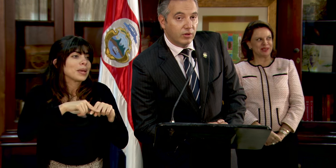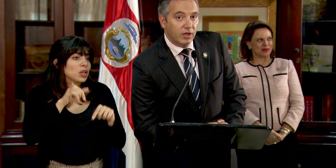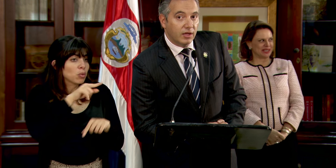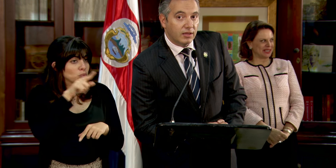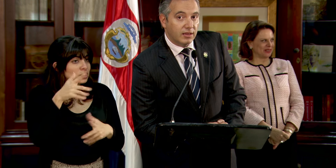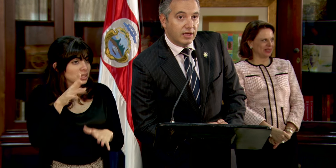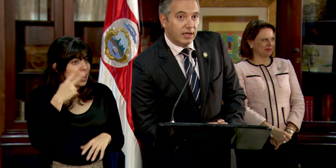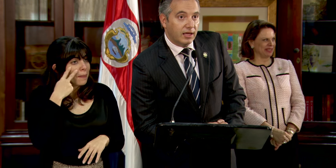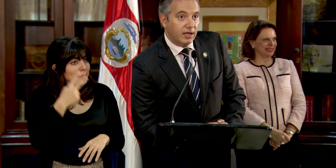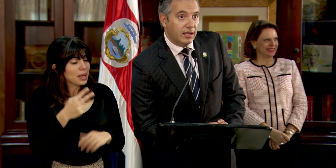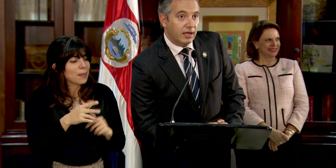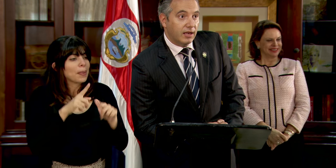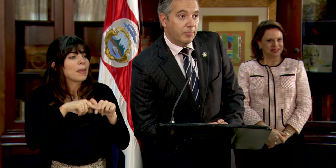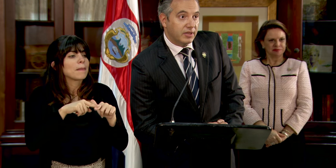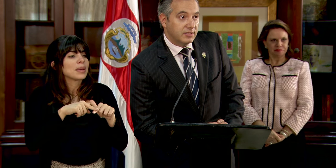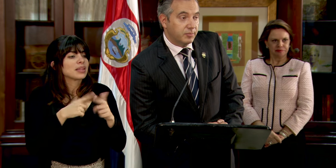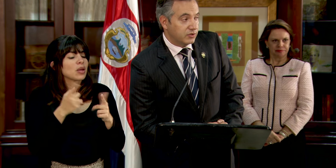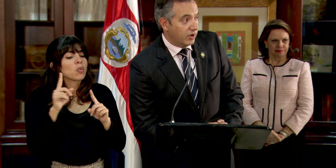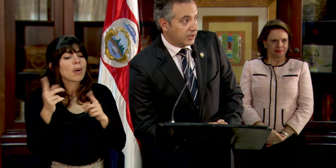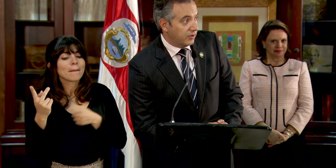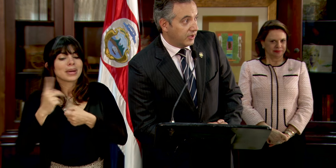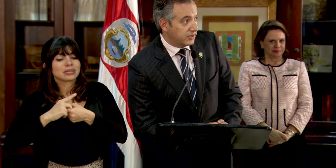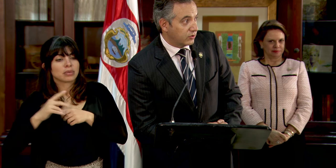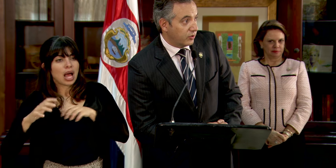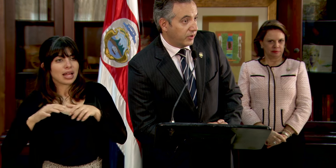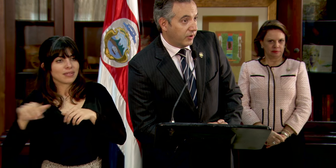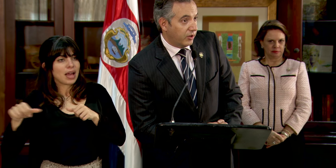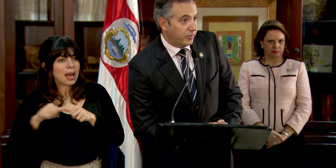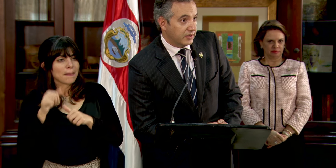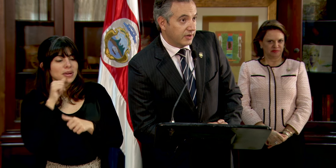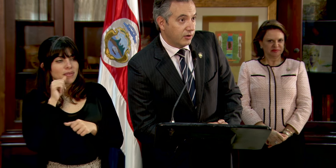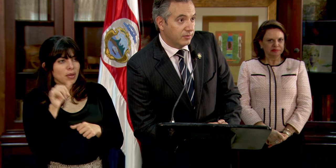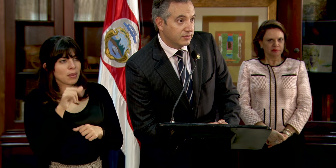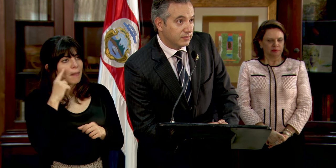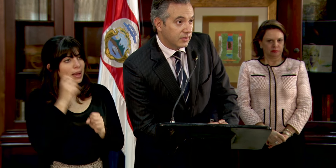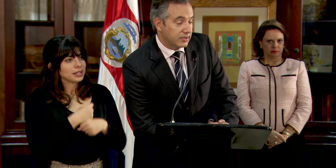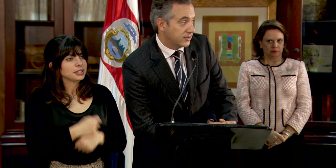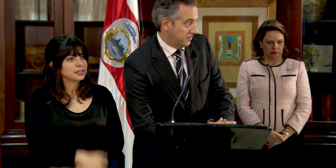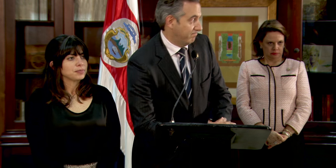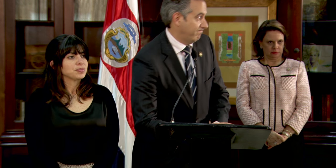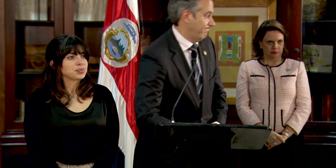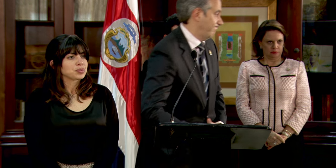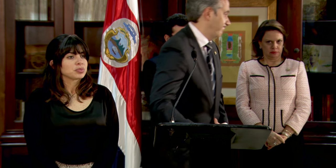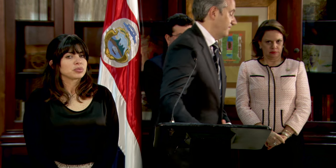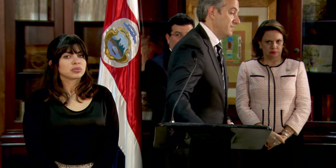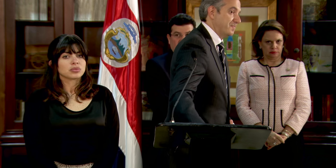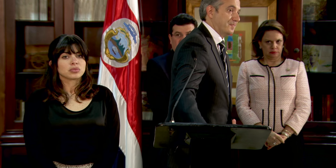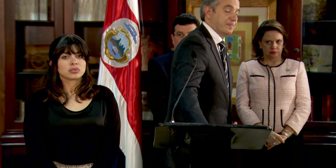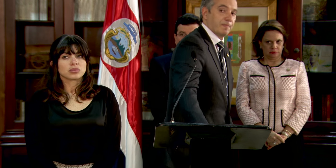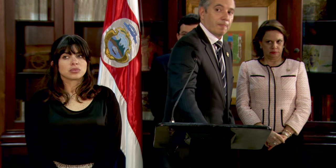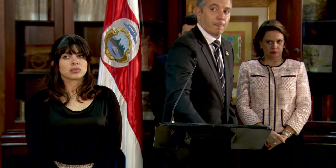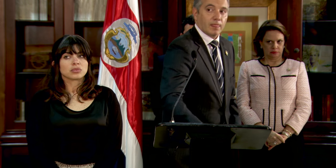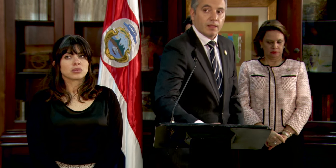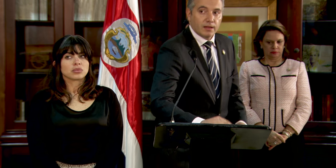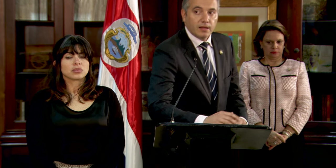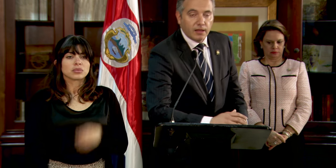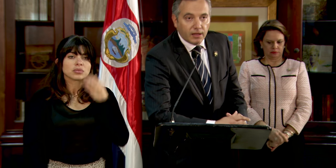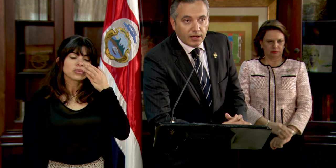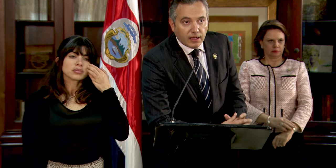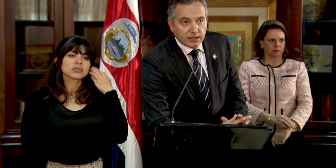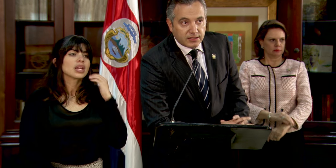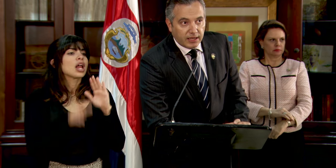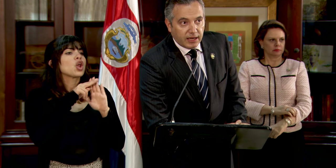han visto, de la participación activa del sector privado para hacerlo. Gracias. ¿Y la norma, por lo menos?